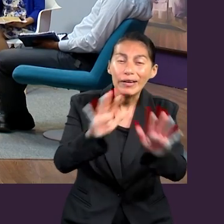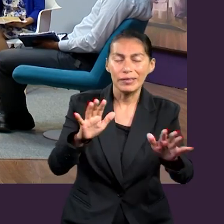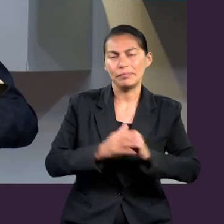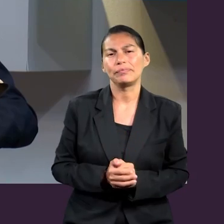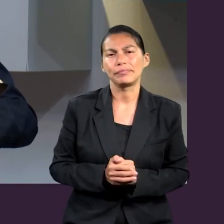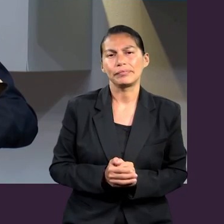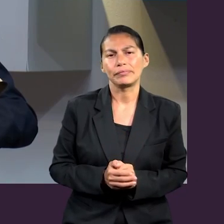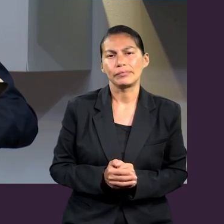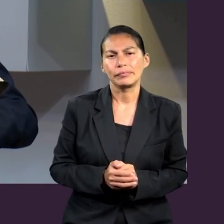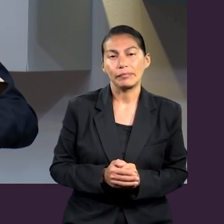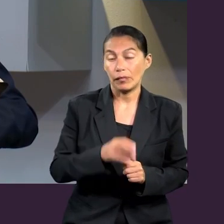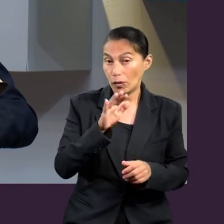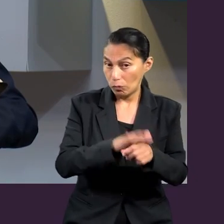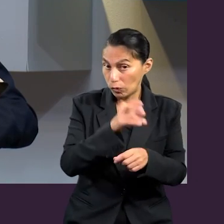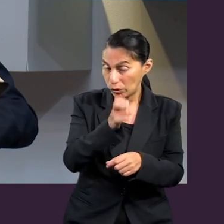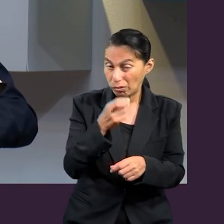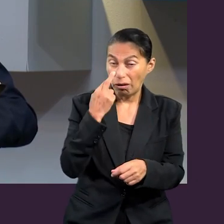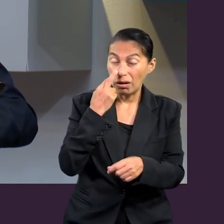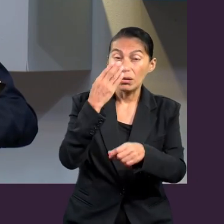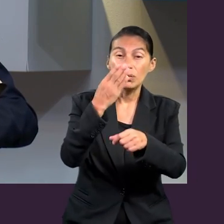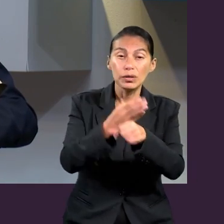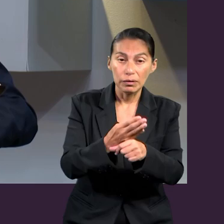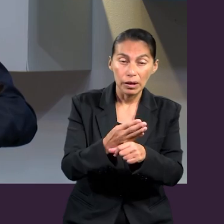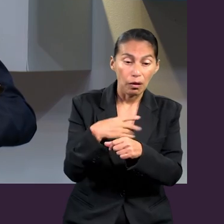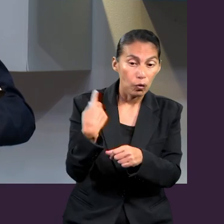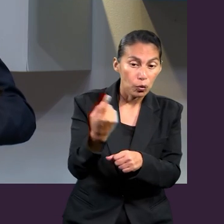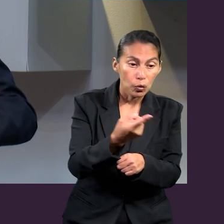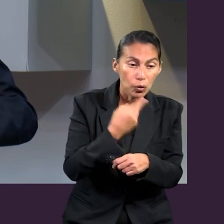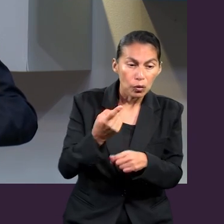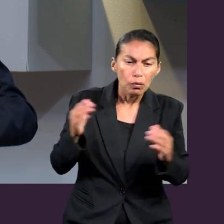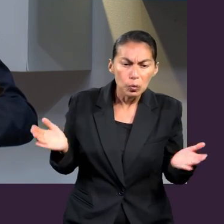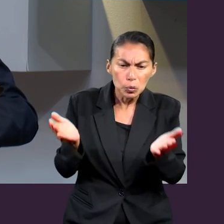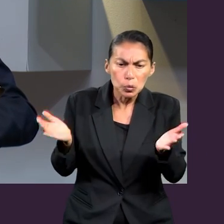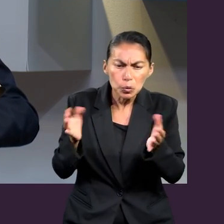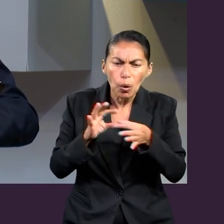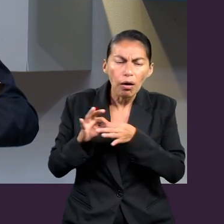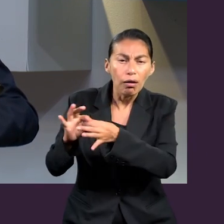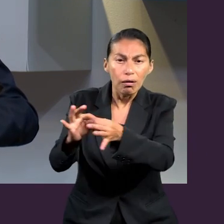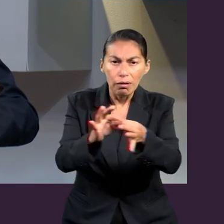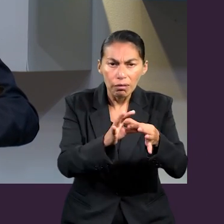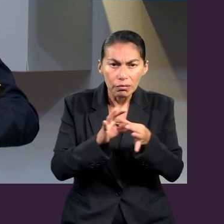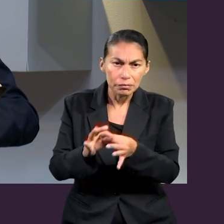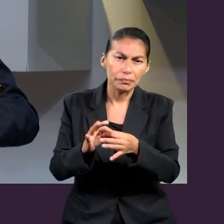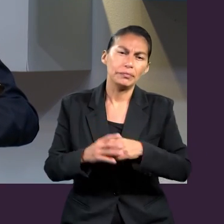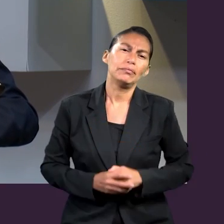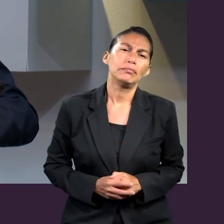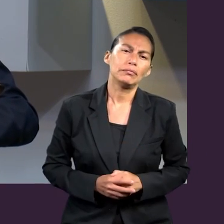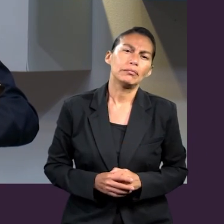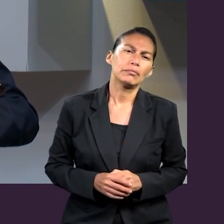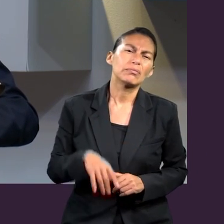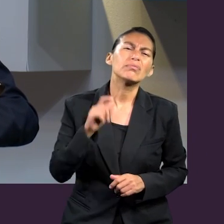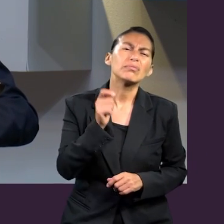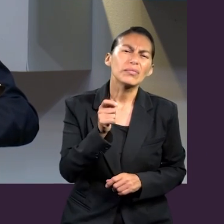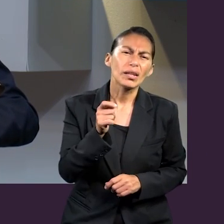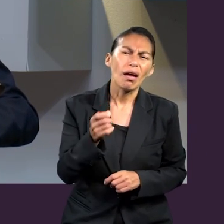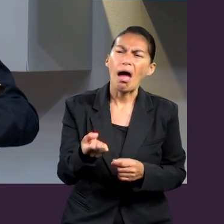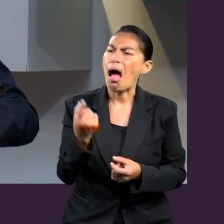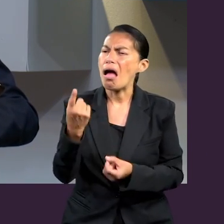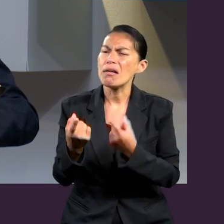una sola forma. Entonces, ¿qué responsabilidad tan importante? La nuestra de fomentar la unidad. ¿Qué pasa